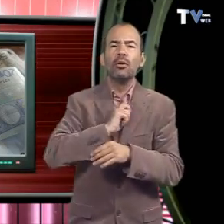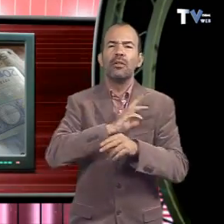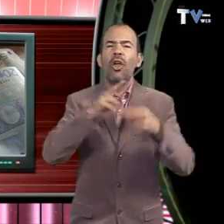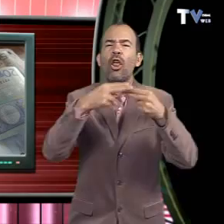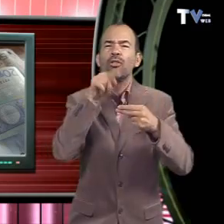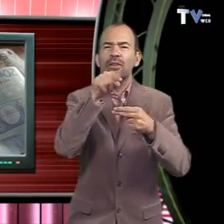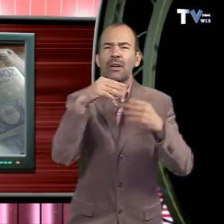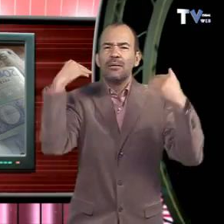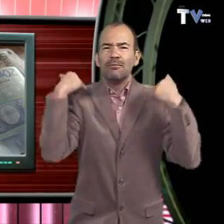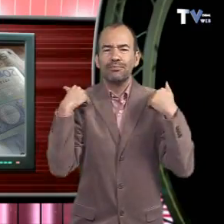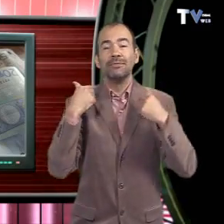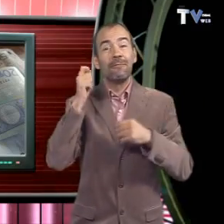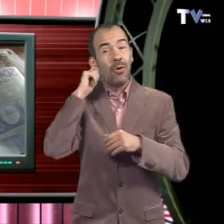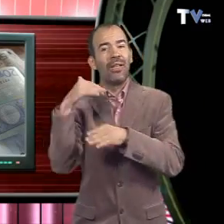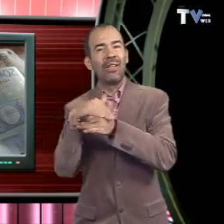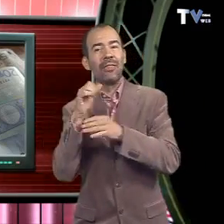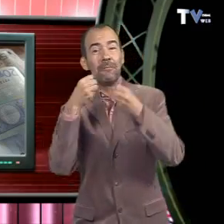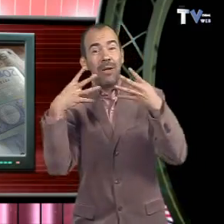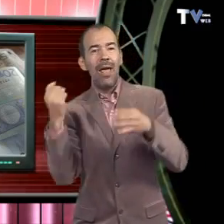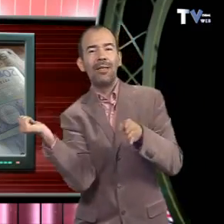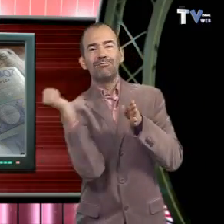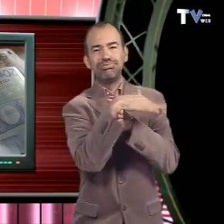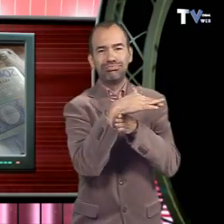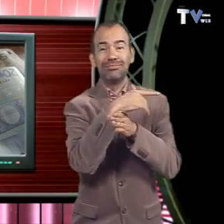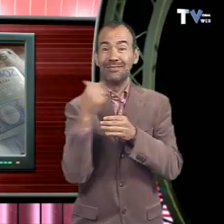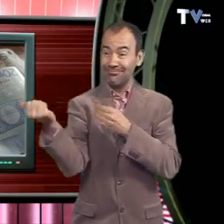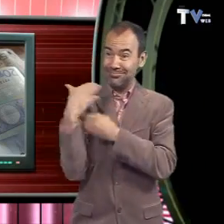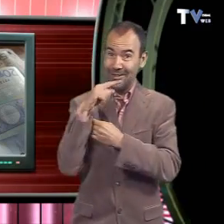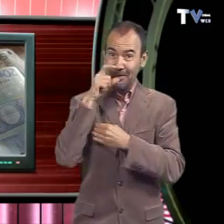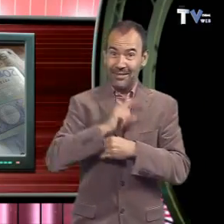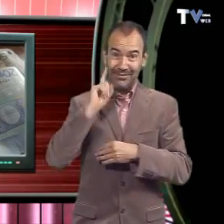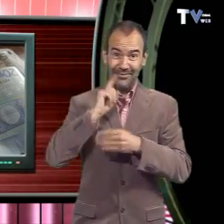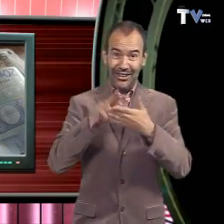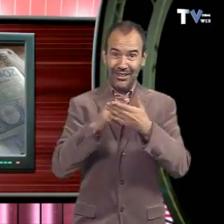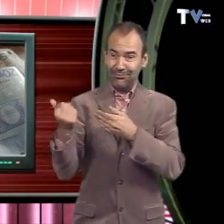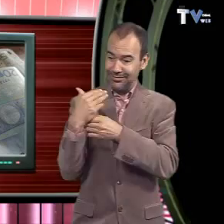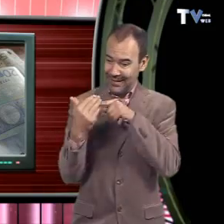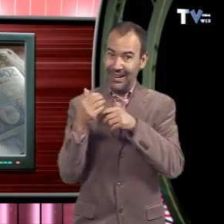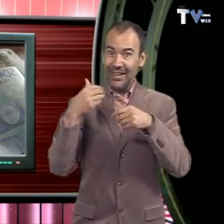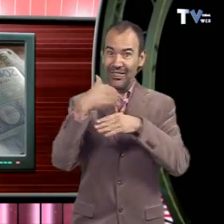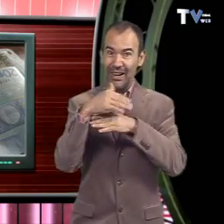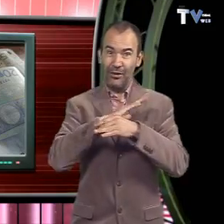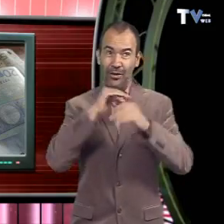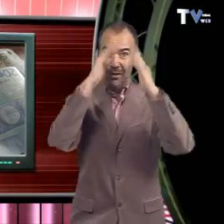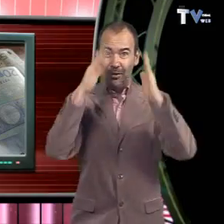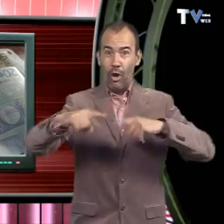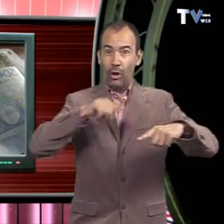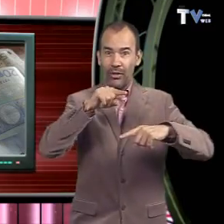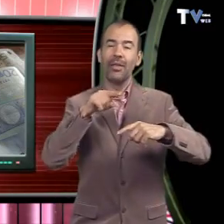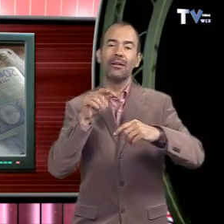després de donar-li informació sobre el seu compte bancari, se li va comunicar que havia guanyat